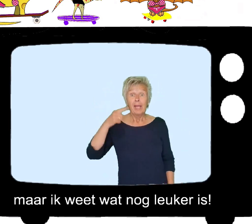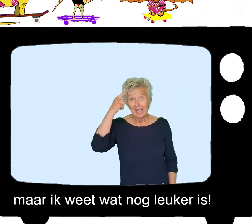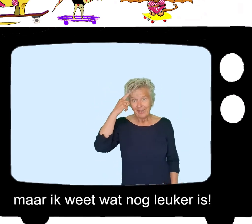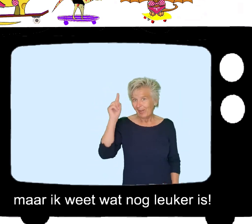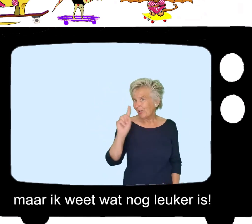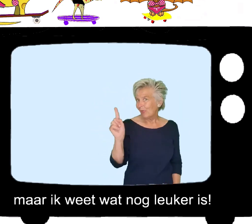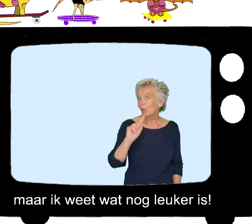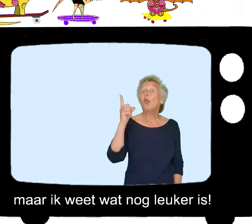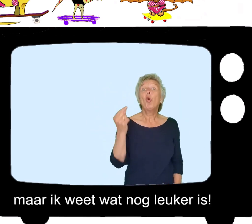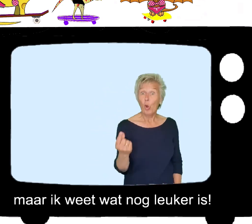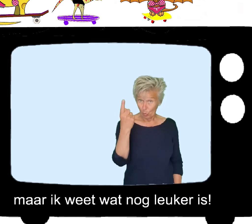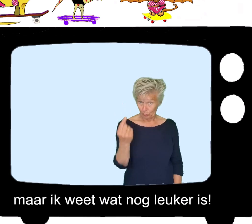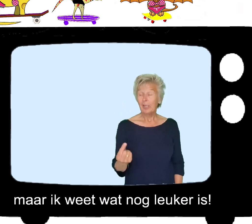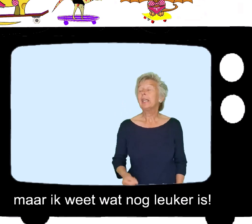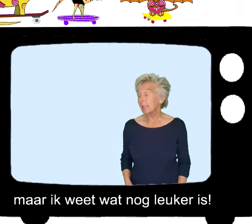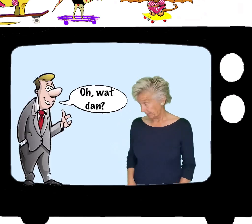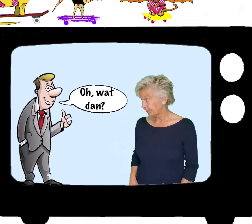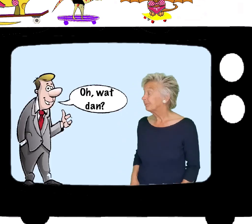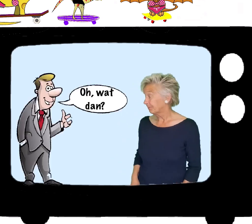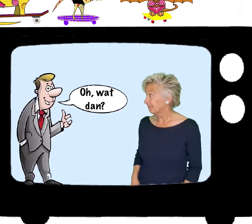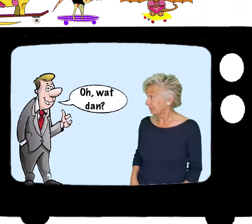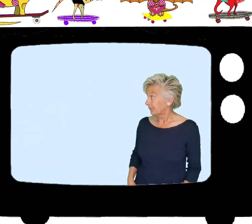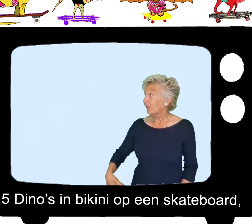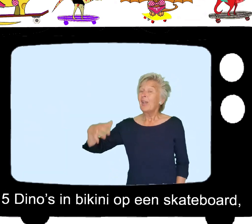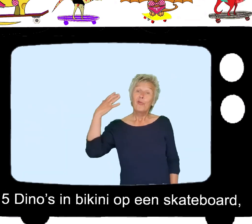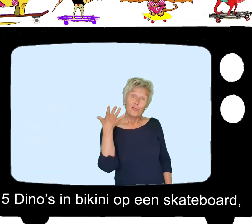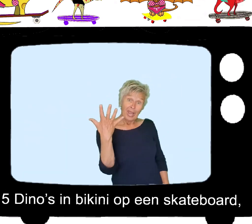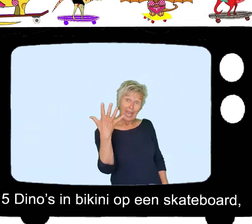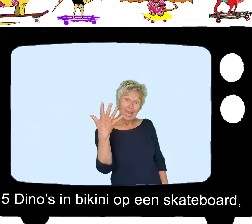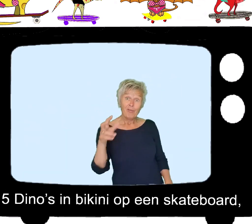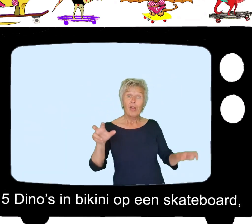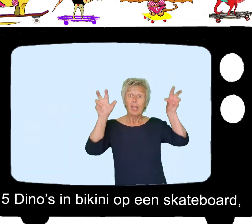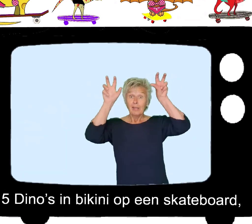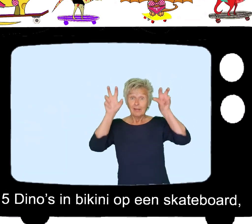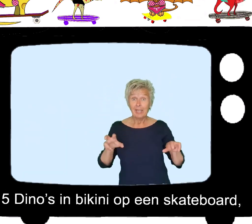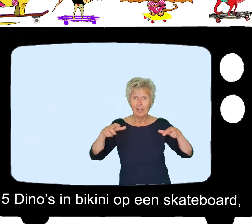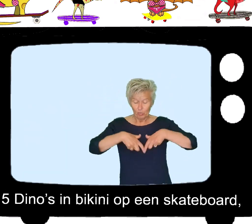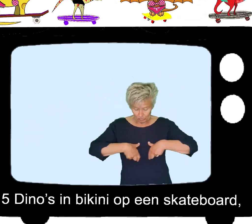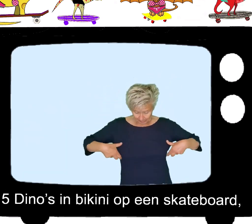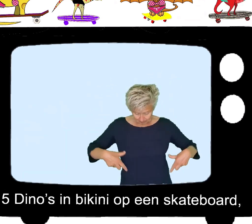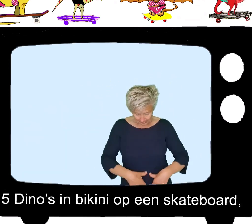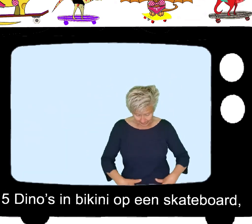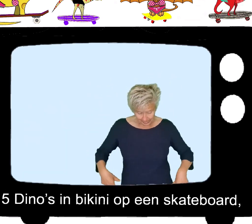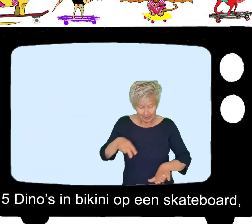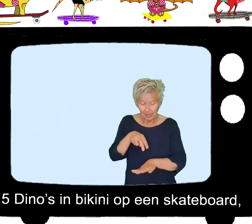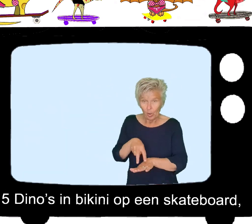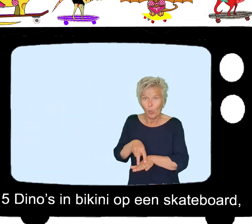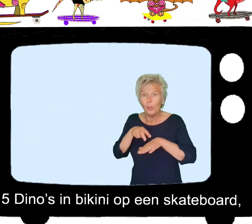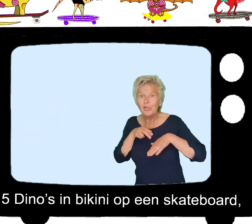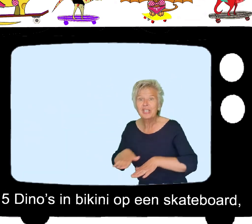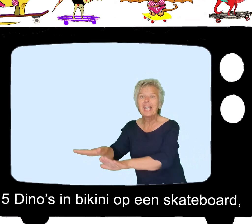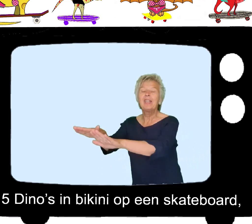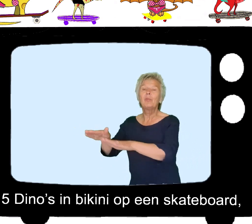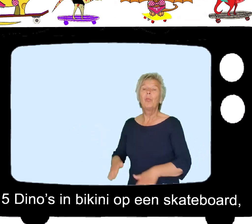ik weet wat nog leuker is Oh, wat dan? Vijf dino's in bikini op een skateboard